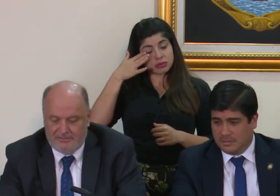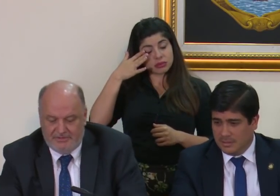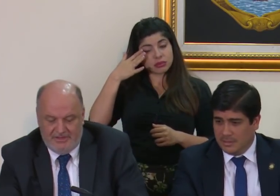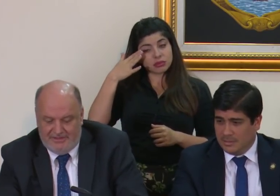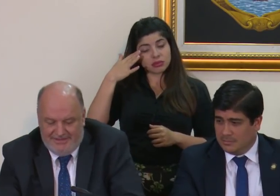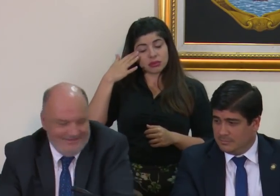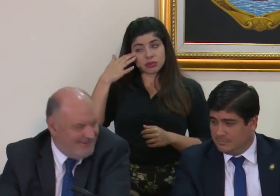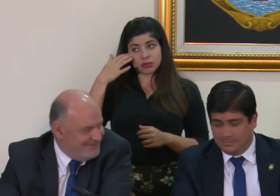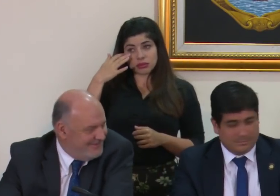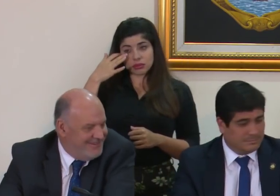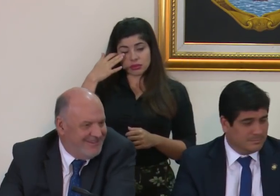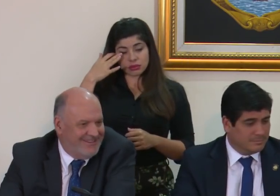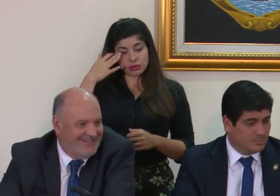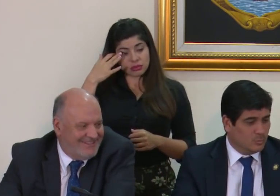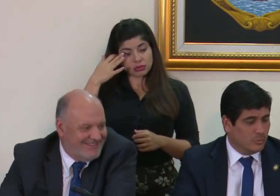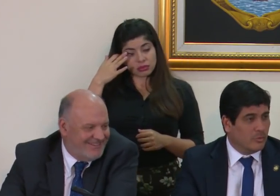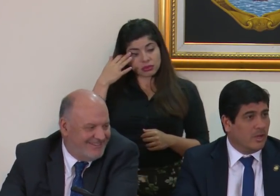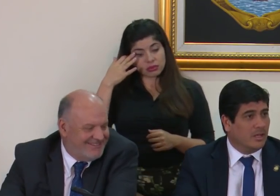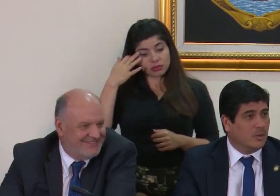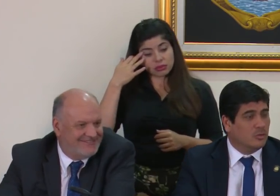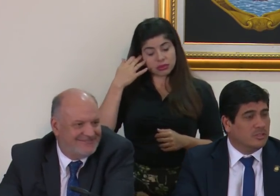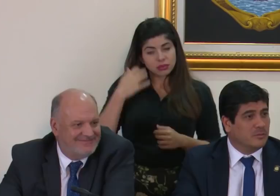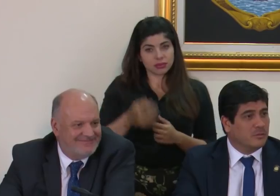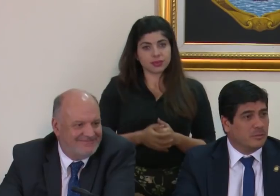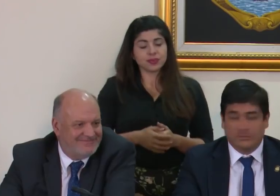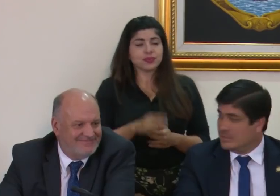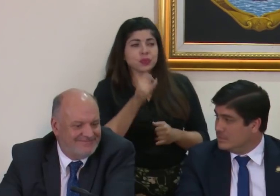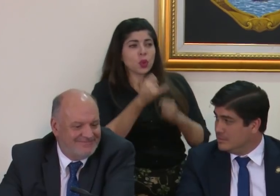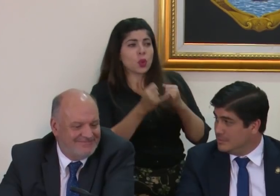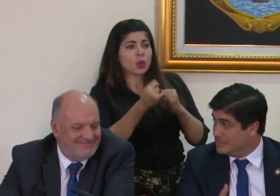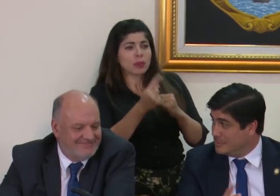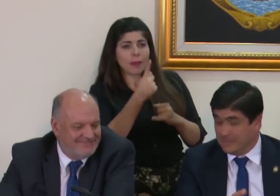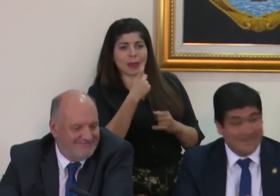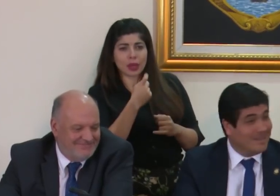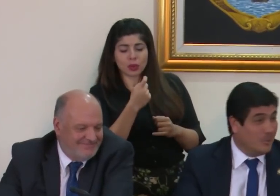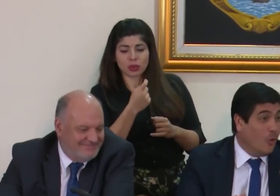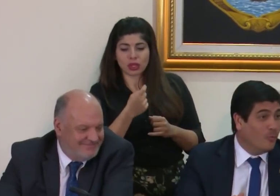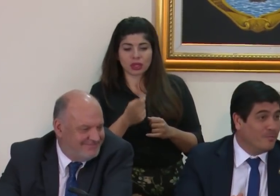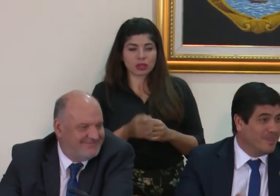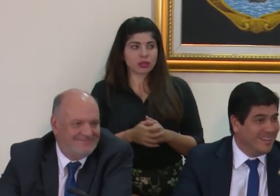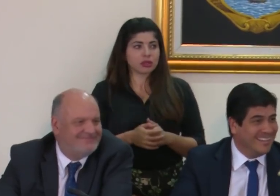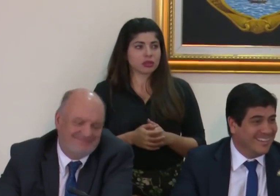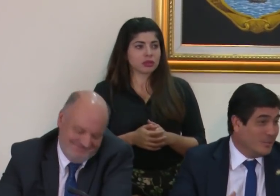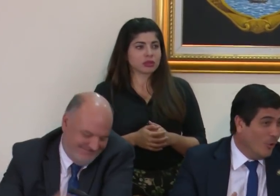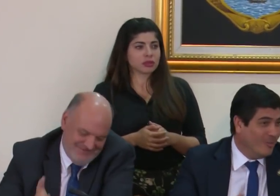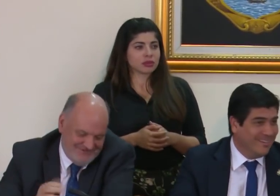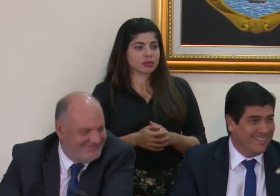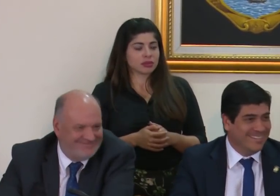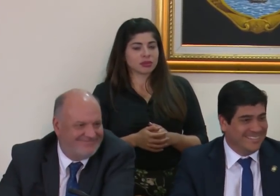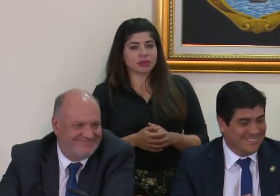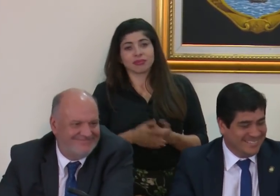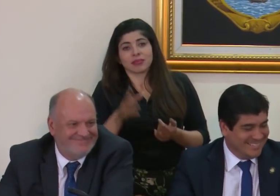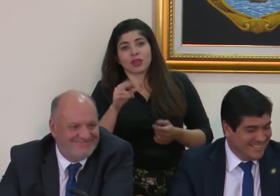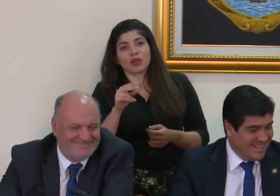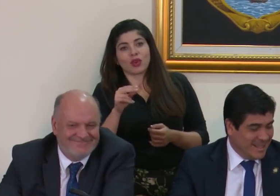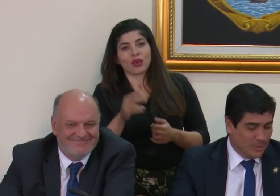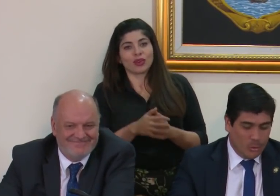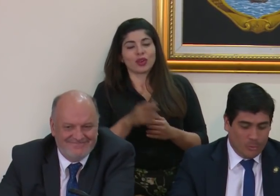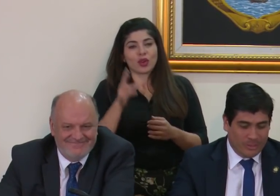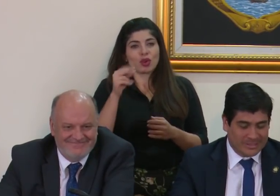gracias colega bueno a la última pregunta no no no